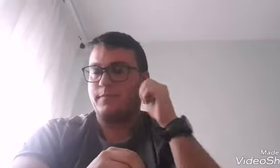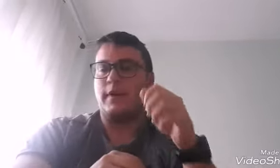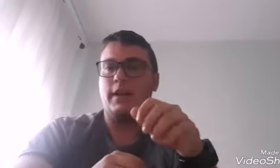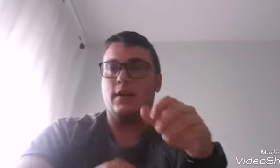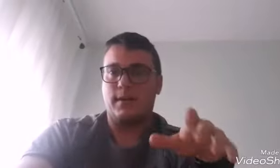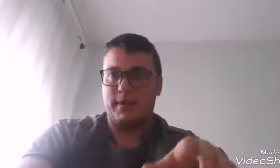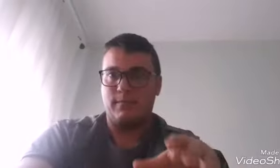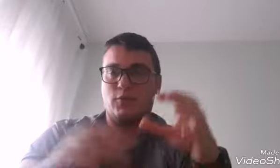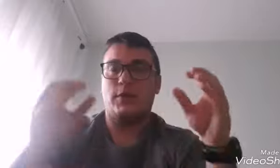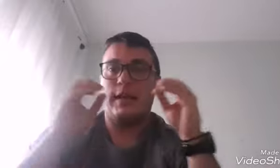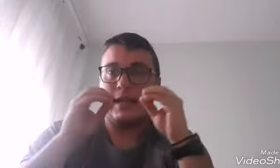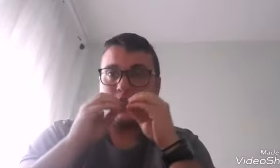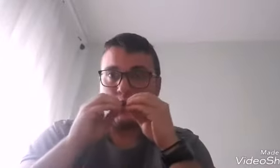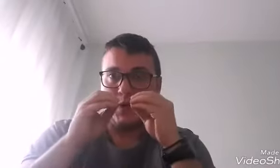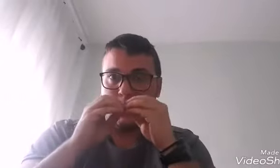¿Vale? Repetimos. Sobrino.